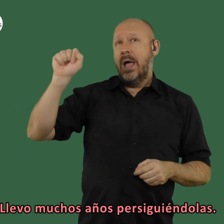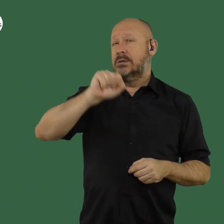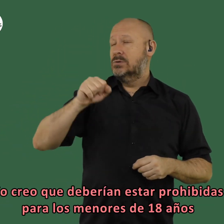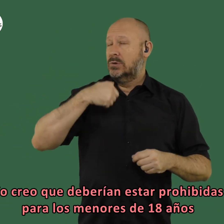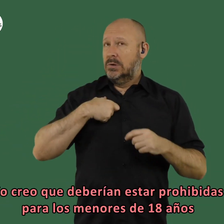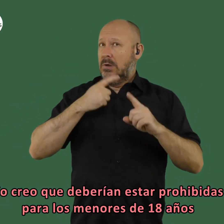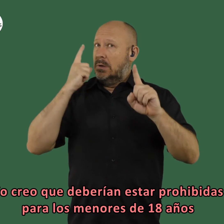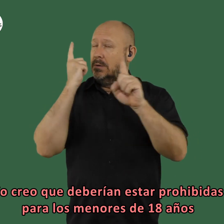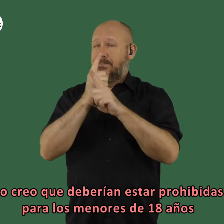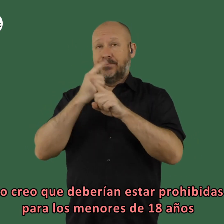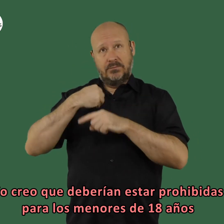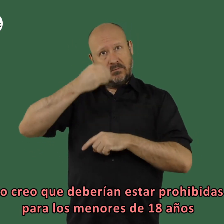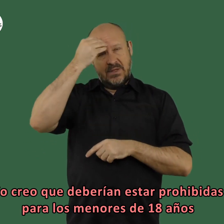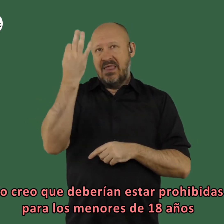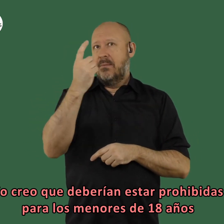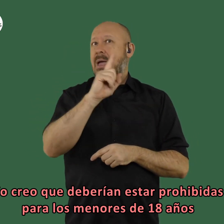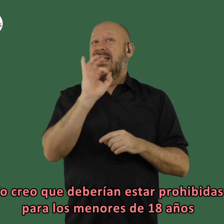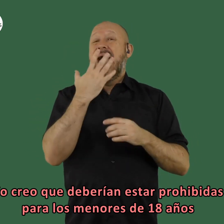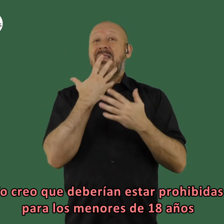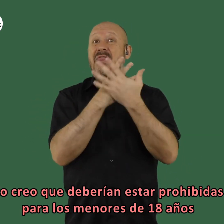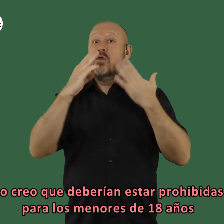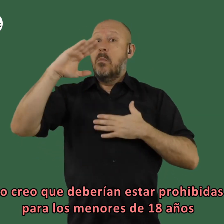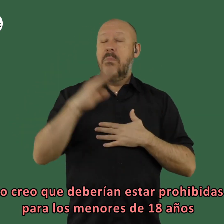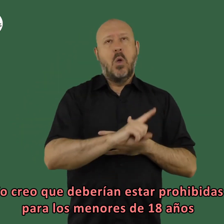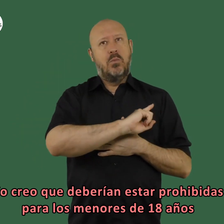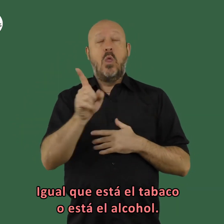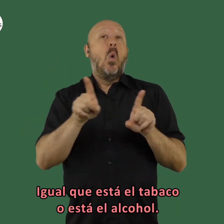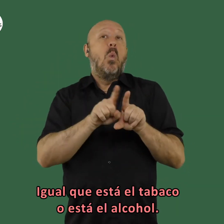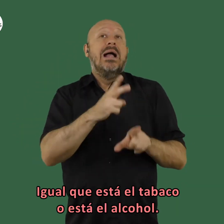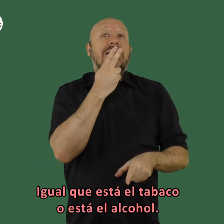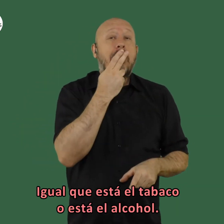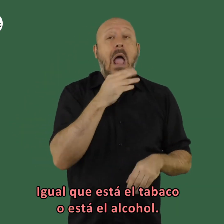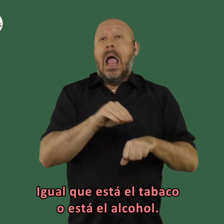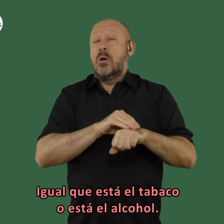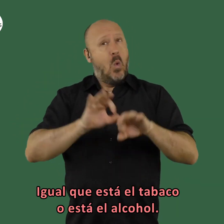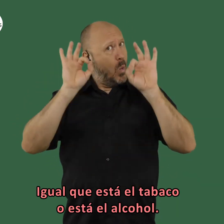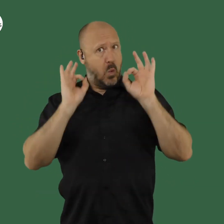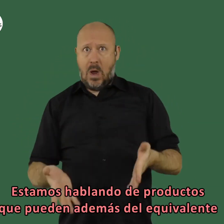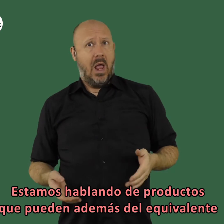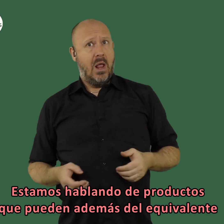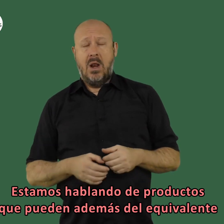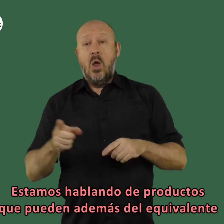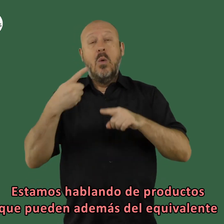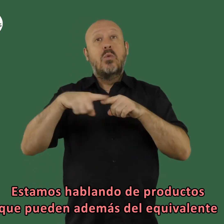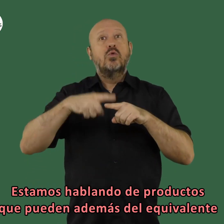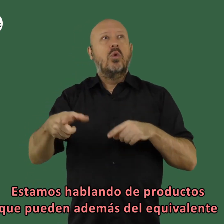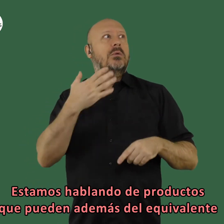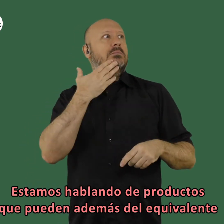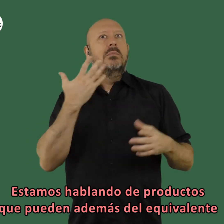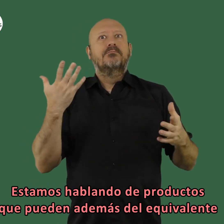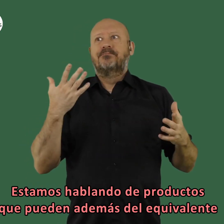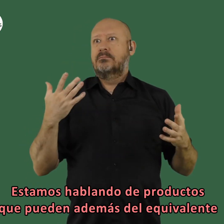persiguiéndola yo creo que deberían estar prohibidas los menores de 18 años igual que está el tabaco o está el alcohol estamos hablando de